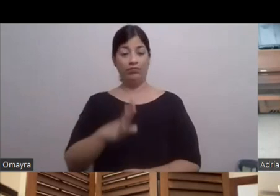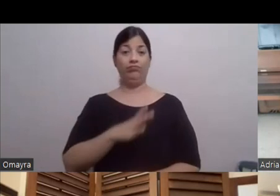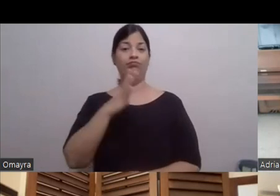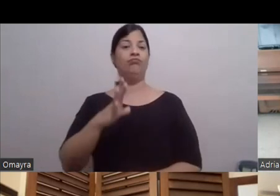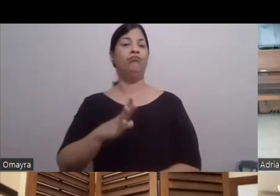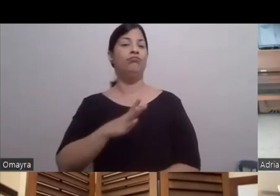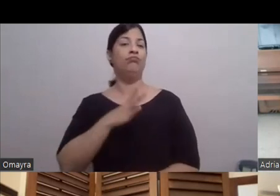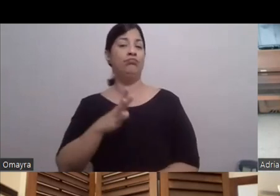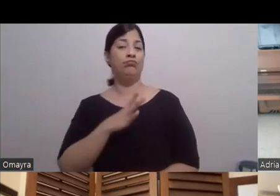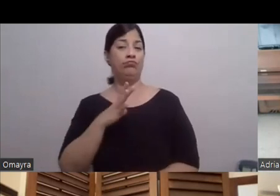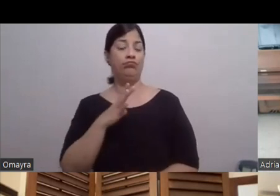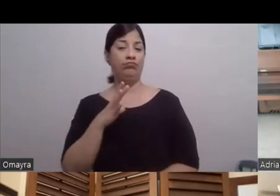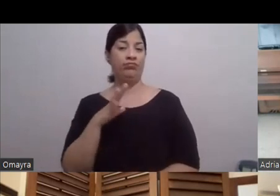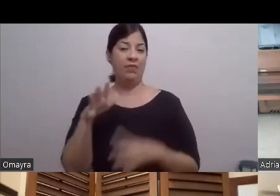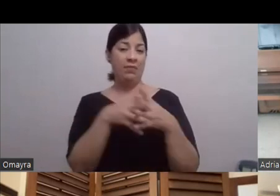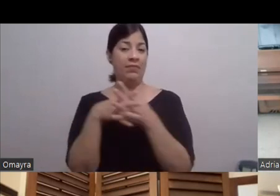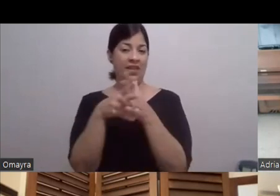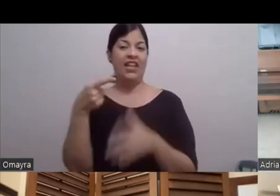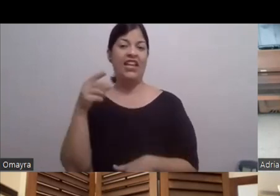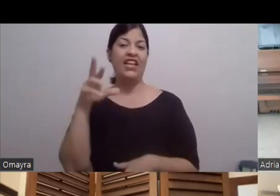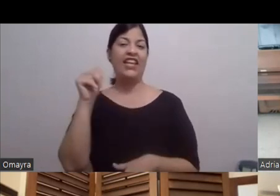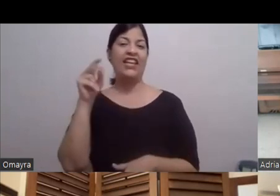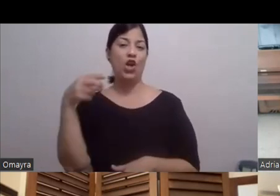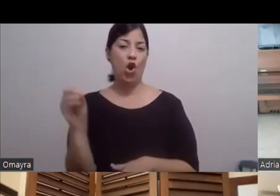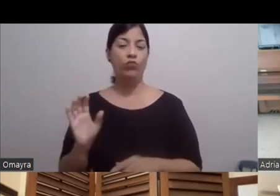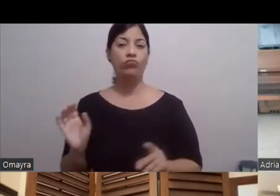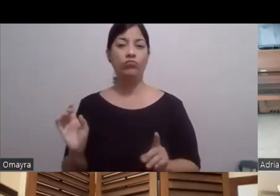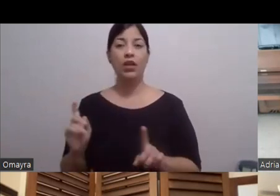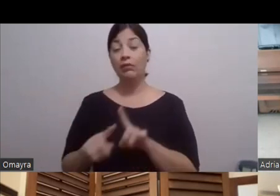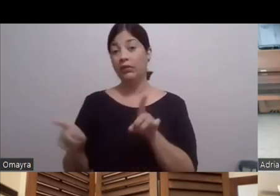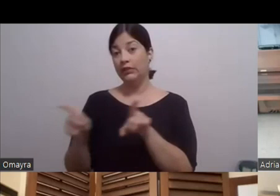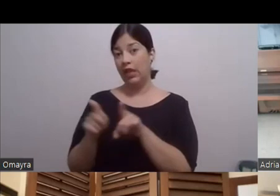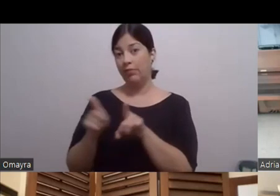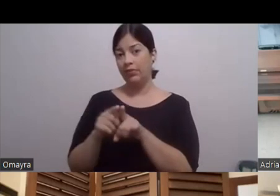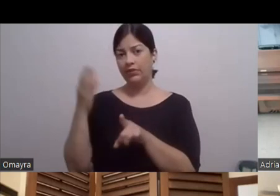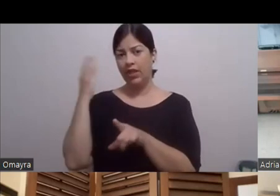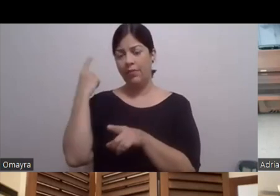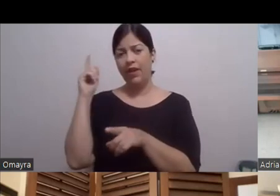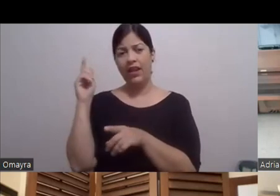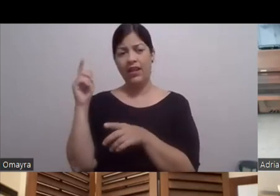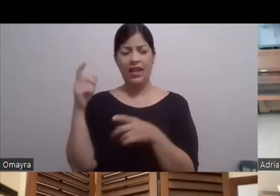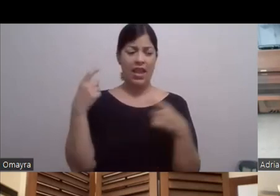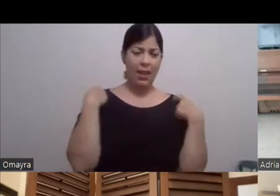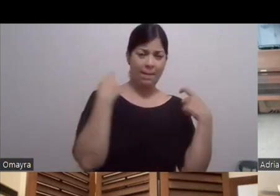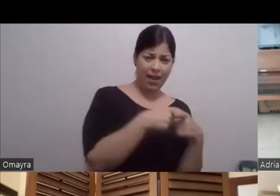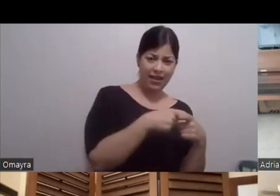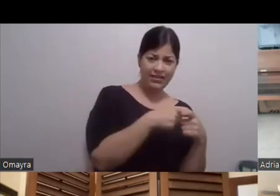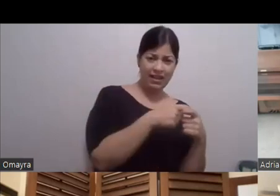Gringo Que también está ahí Como que cuando hubo El cambio De España A Estados Unidos Que fue Cambiar